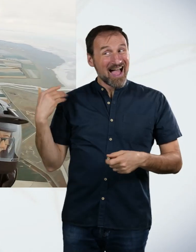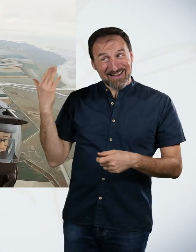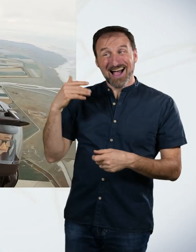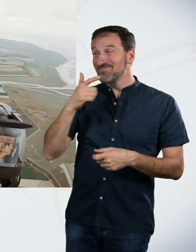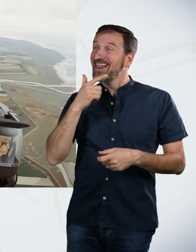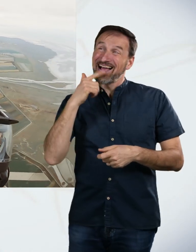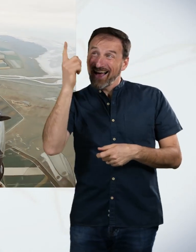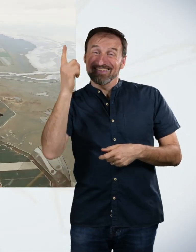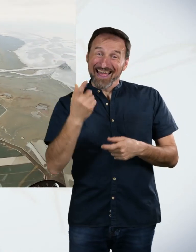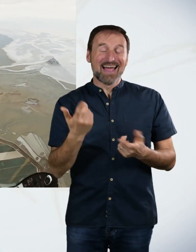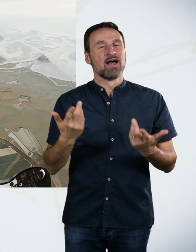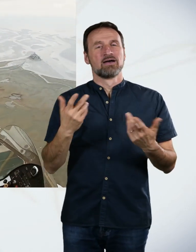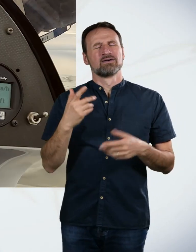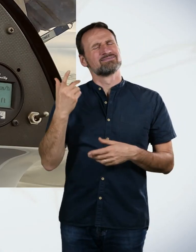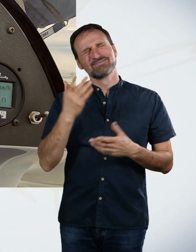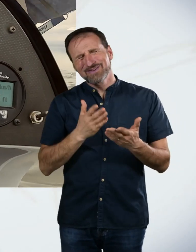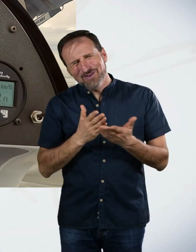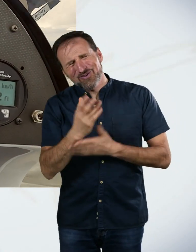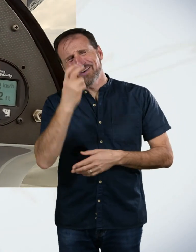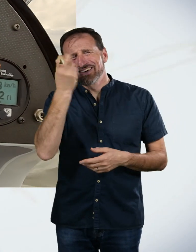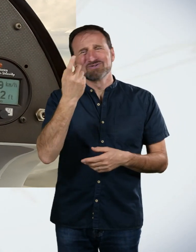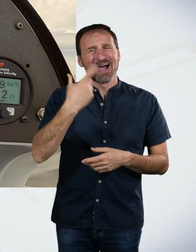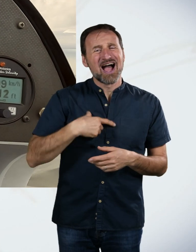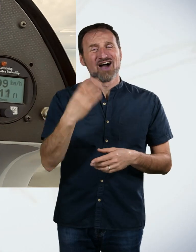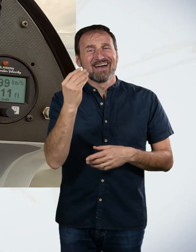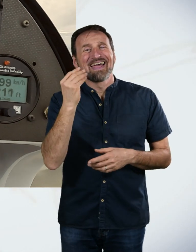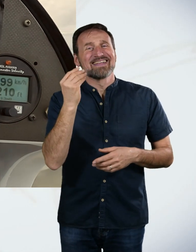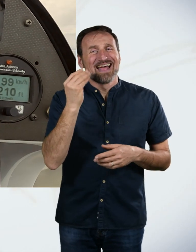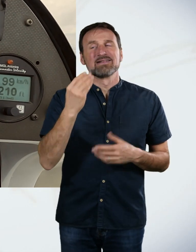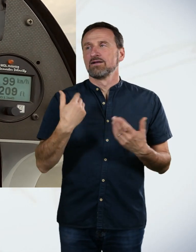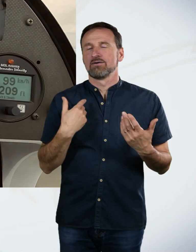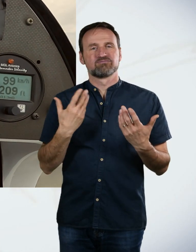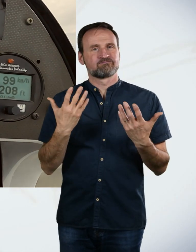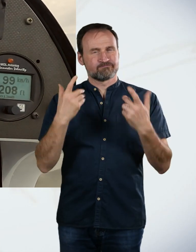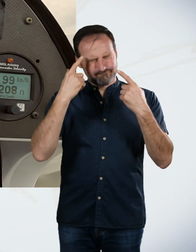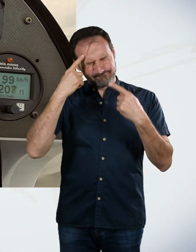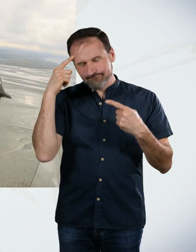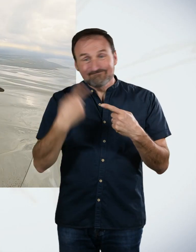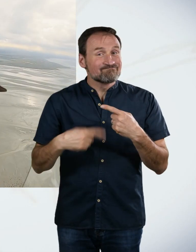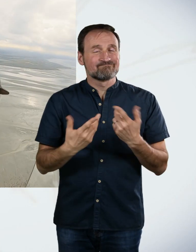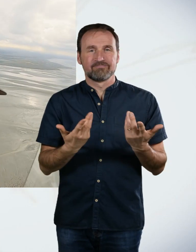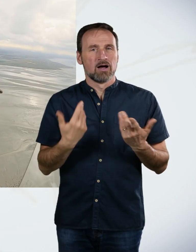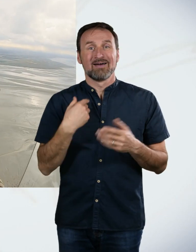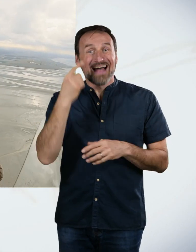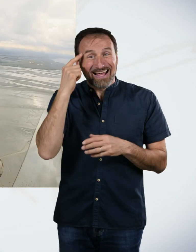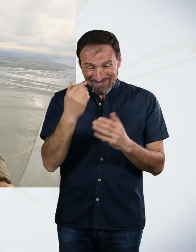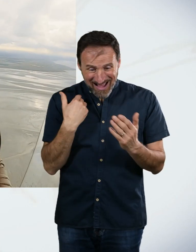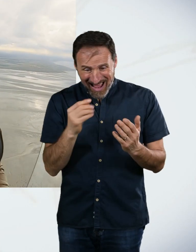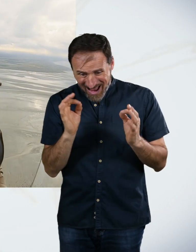ganze Zeit versucht, mit mir zu reden. Und das hat mich komplett rausgebracht. Ich kann mich noch erinnern, dass ich kurz davor war, diese Zahl